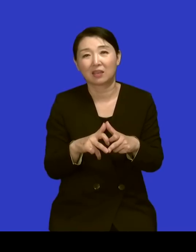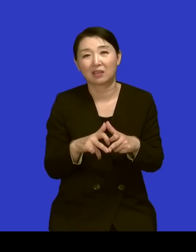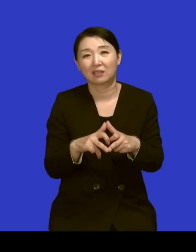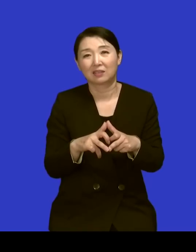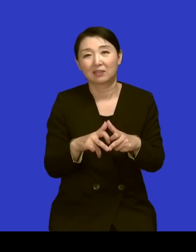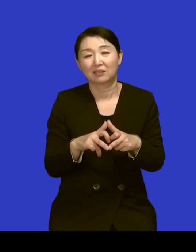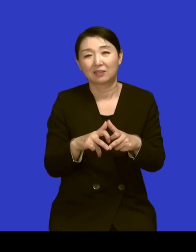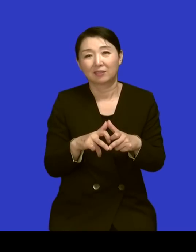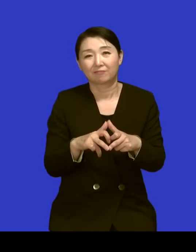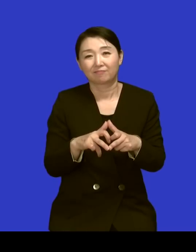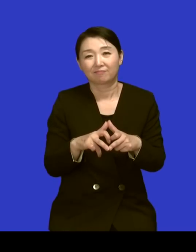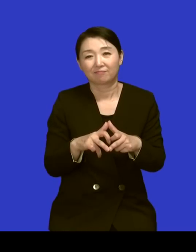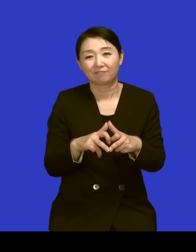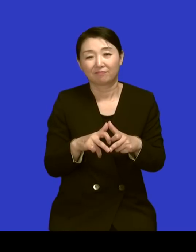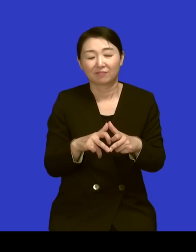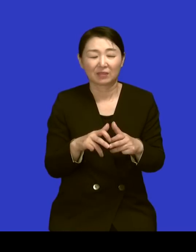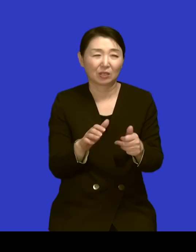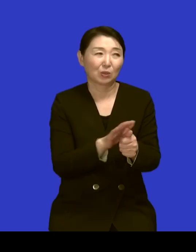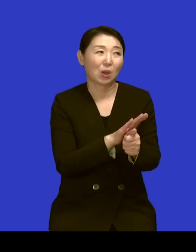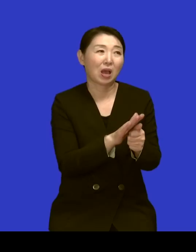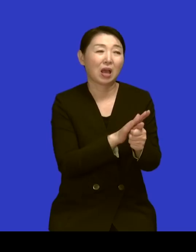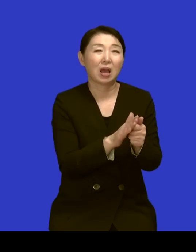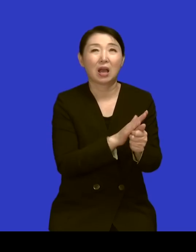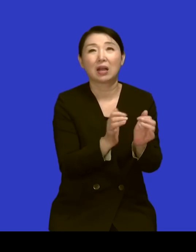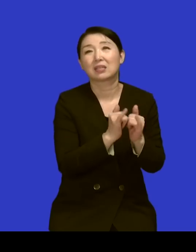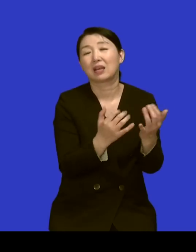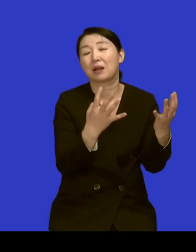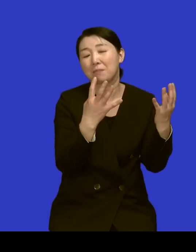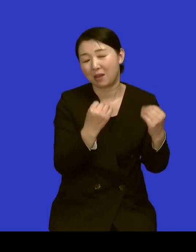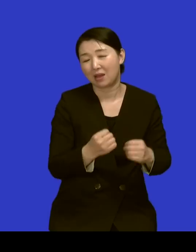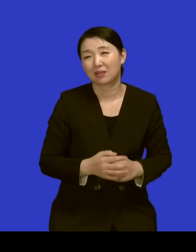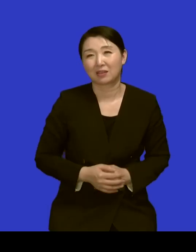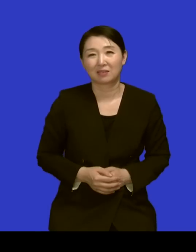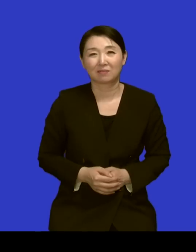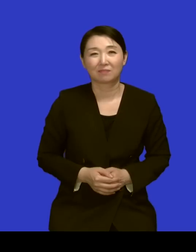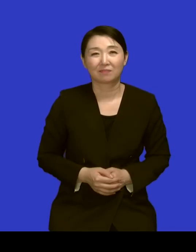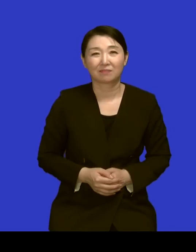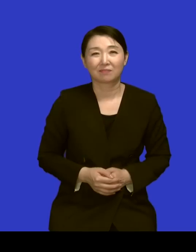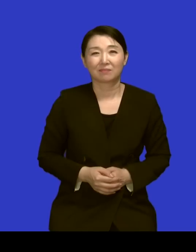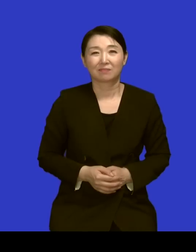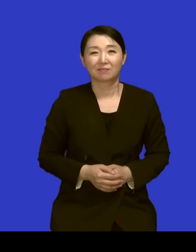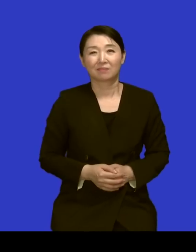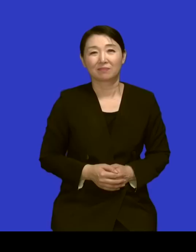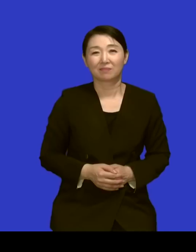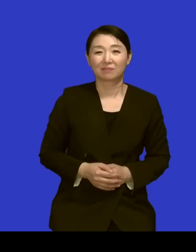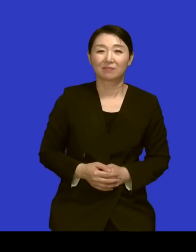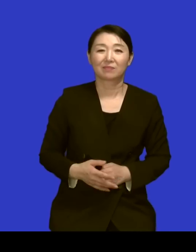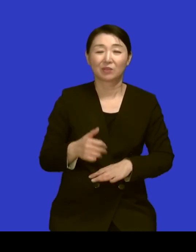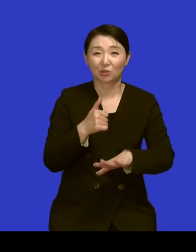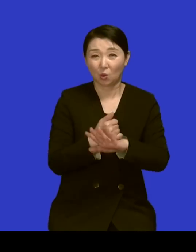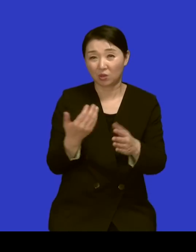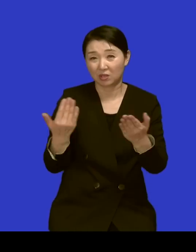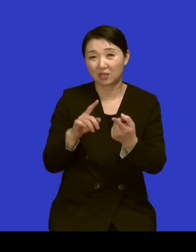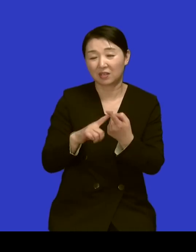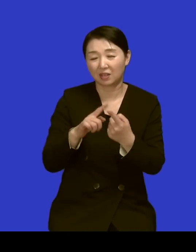돌봐야 될 분들이 많이 계십니까 소외된 사람들 네 네 그 일을 다 이렇게 해내셨죠